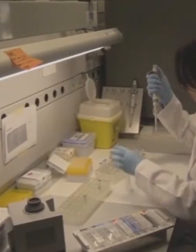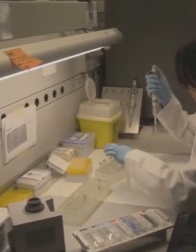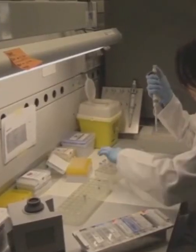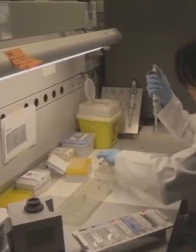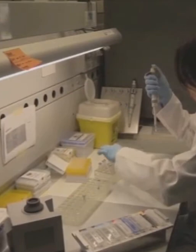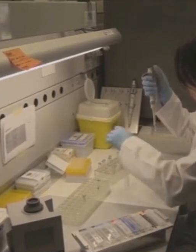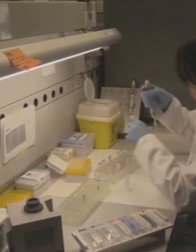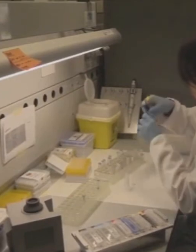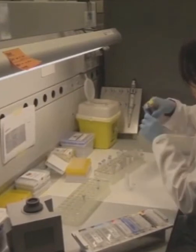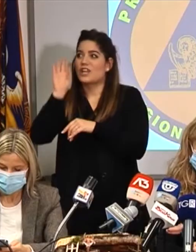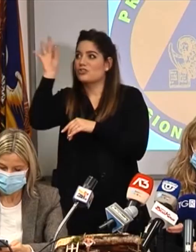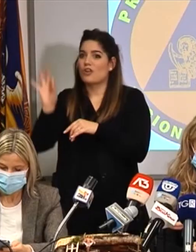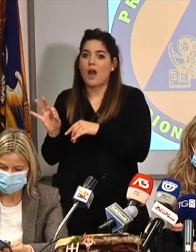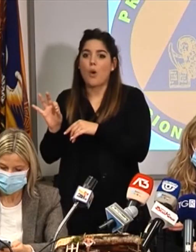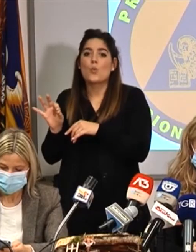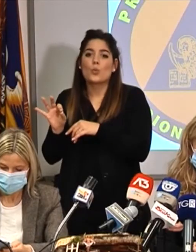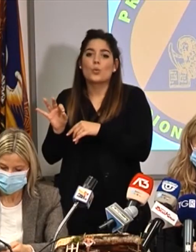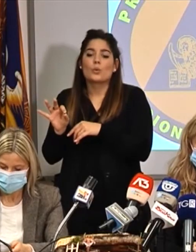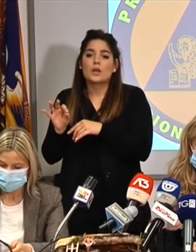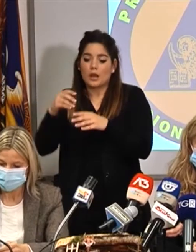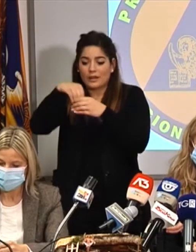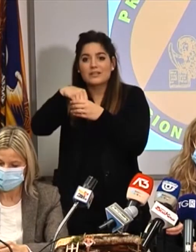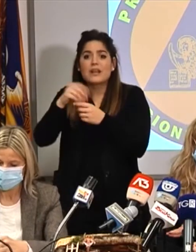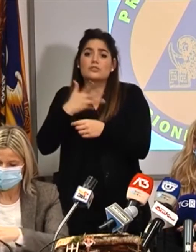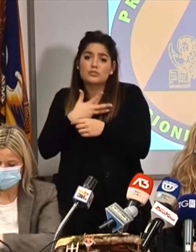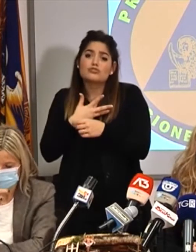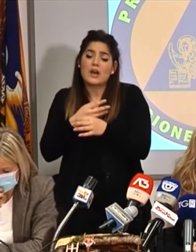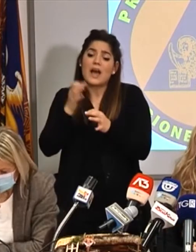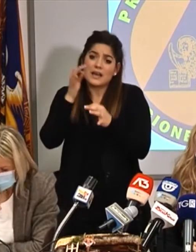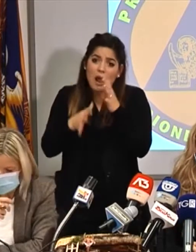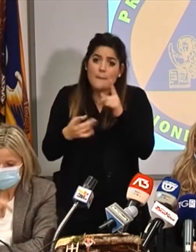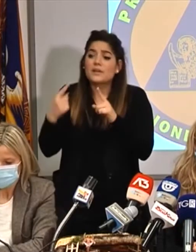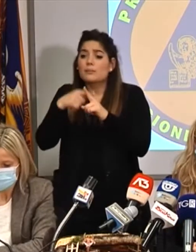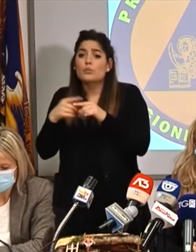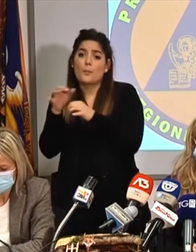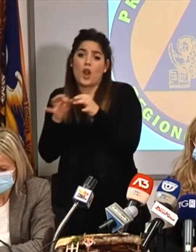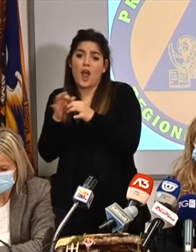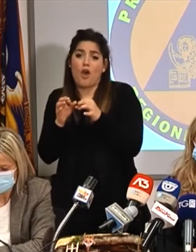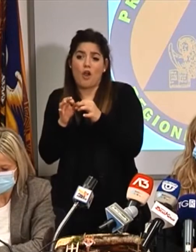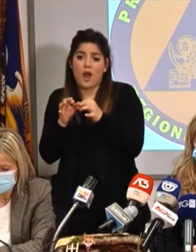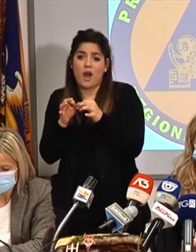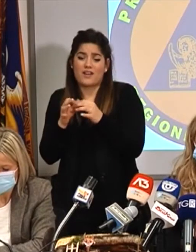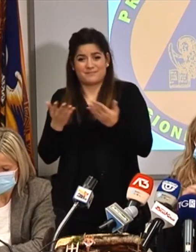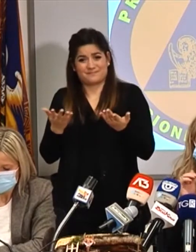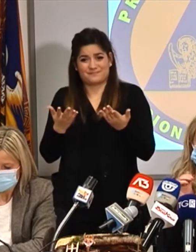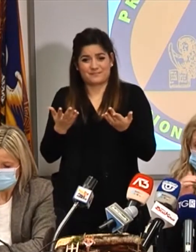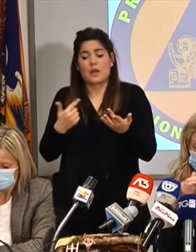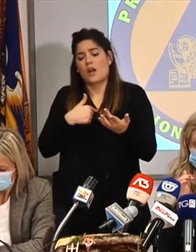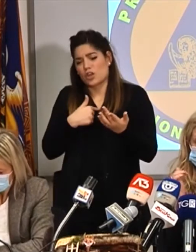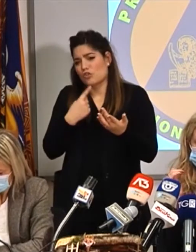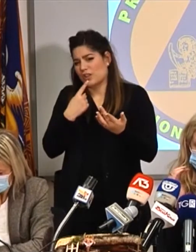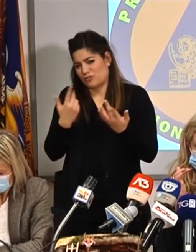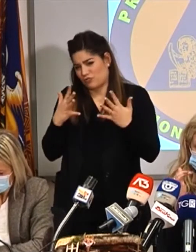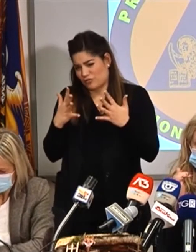alcune regioni che contengono che hanno sia il numero dei rapidi che il numero dei molecolari. Ma come ho detto l'altro giorno, probabilmente